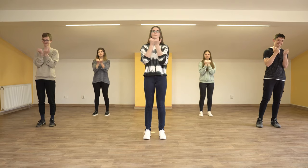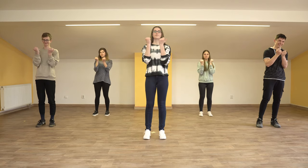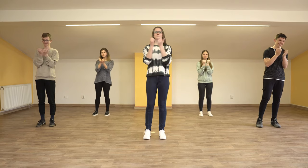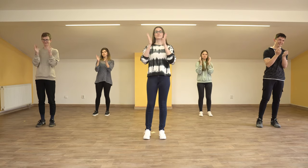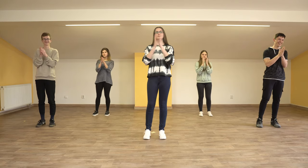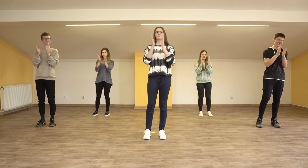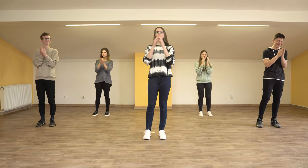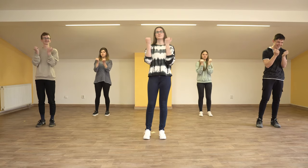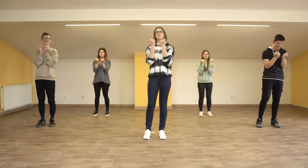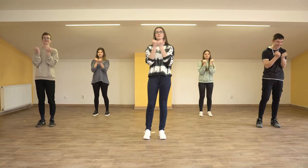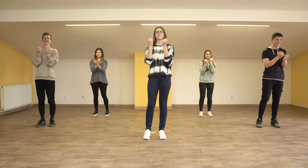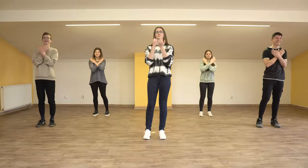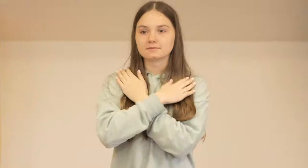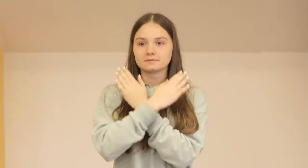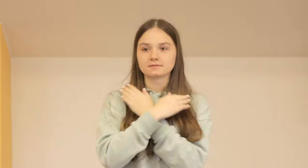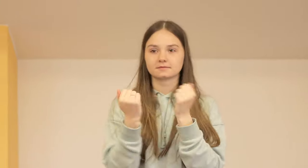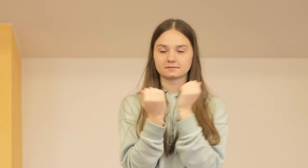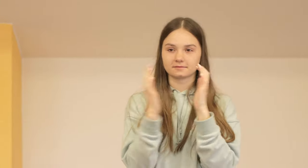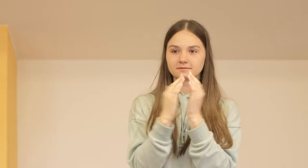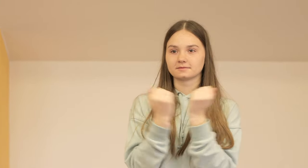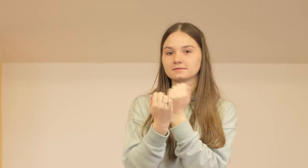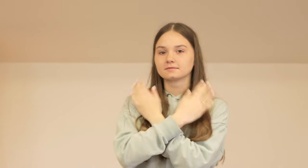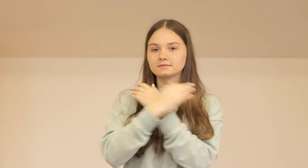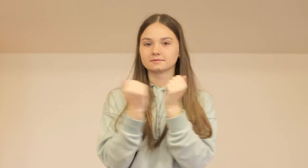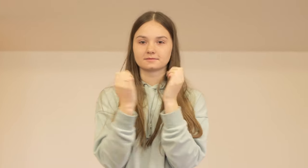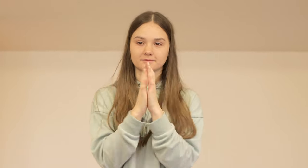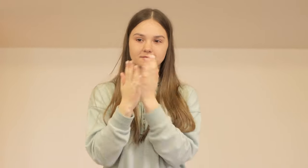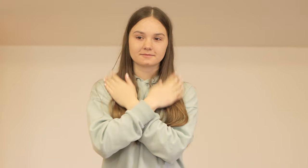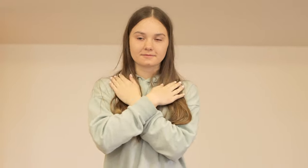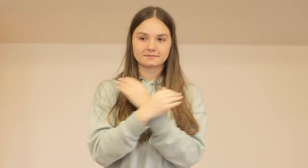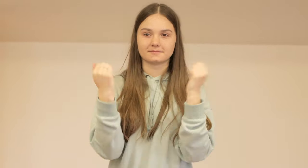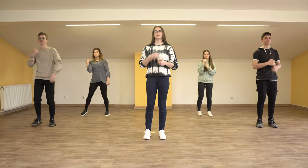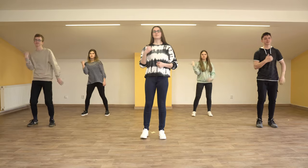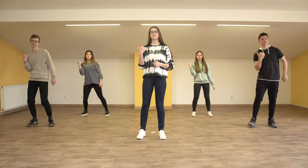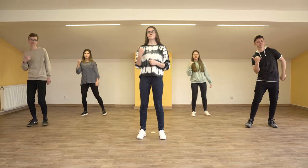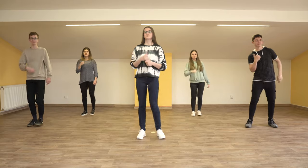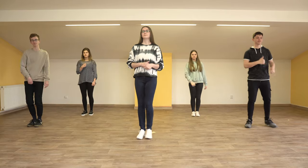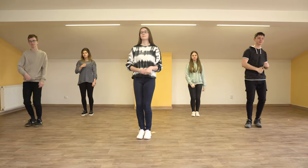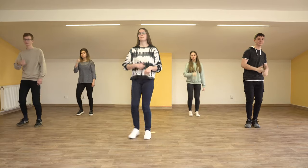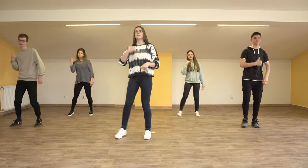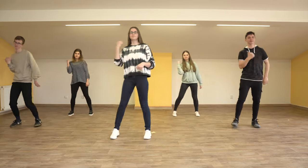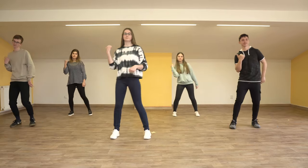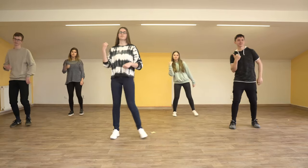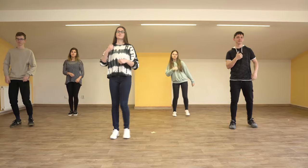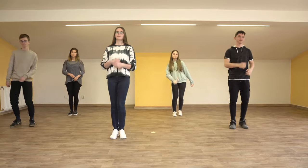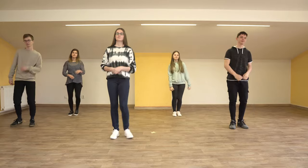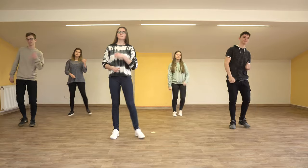Soco, soco, bate, bate, soco, soco, vira, vira Soco, bate, soco, vira, soco, bate, vira Você brinca com um amigo, você brinca até sozinho